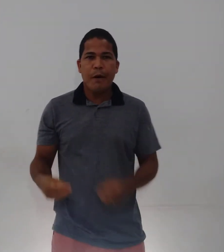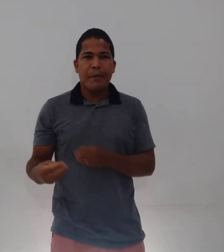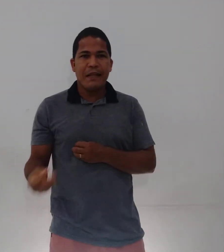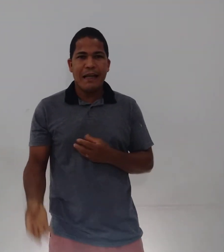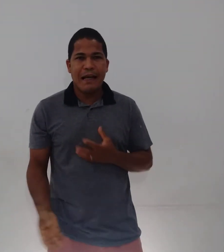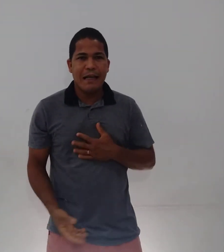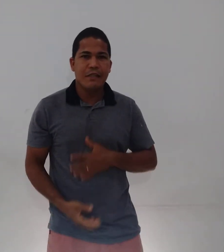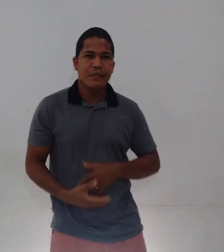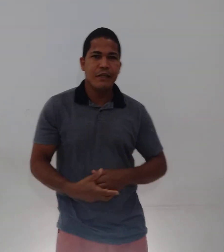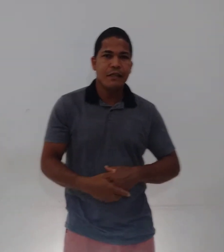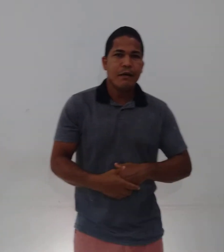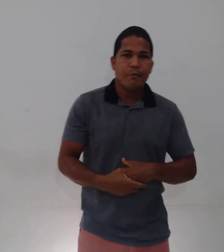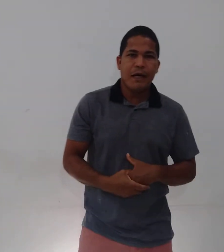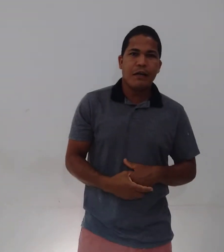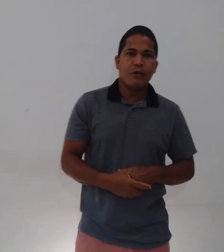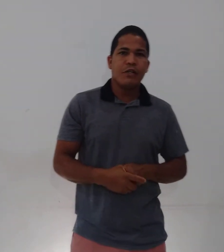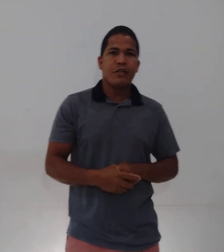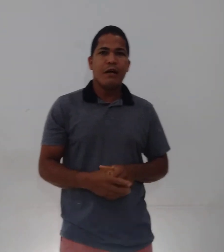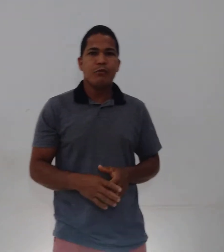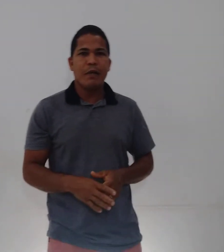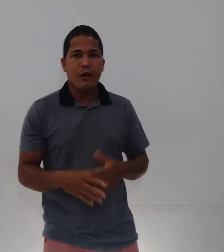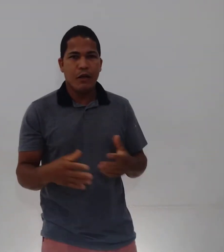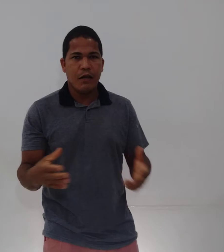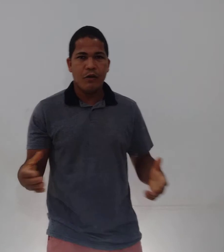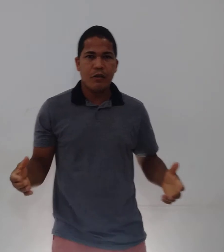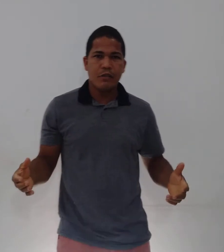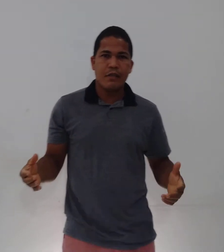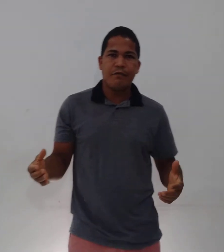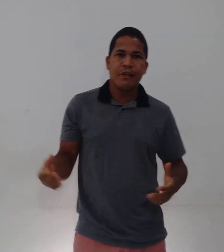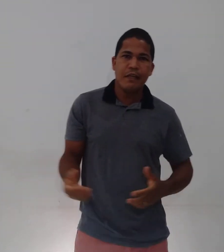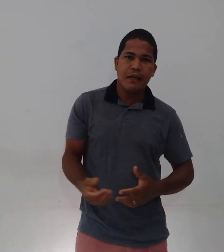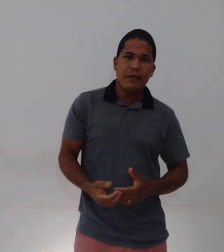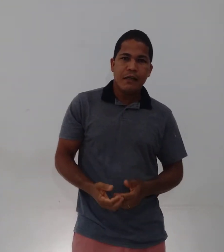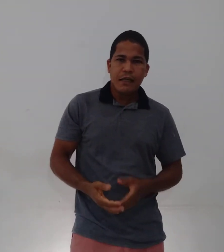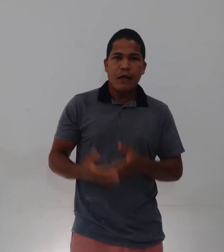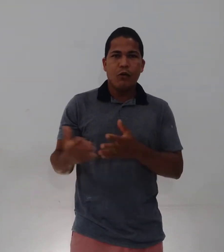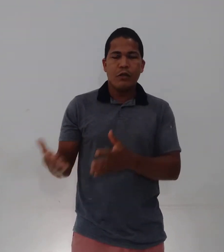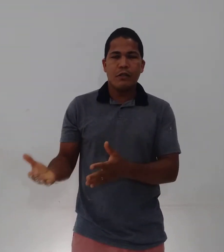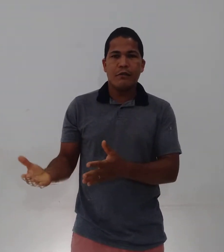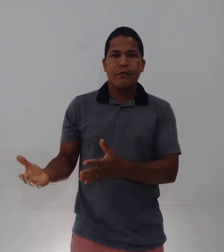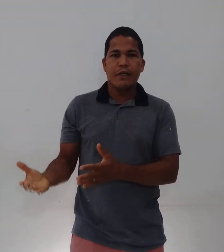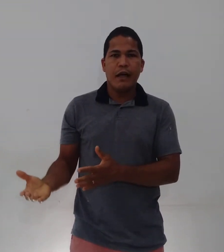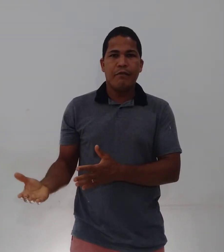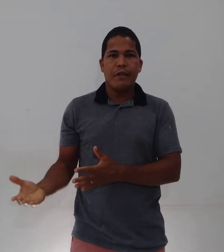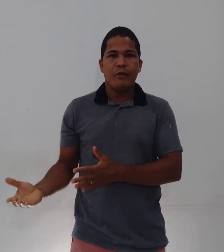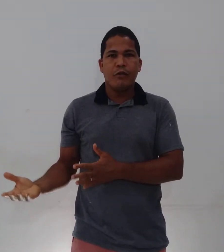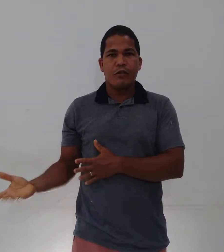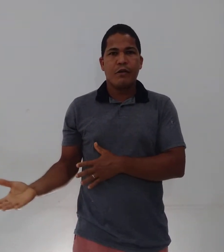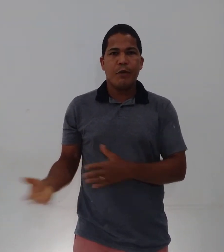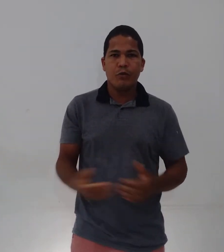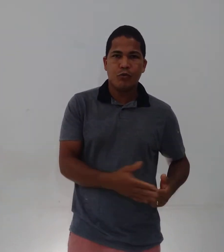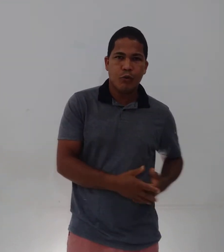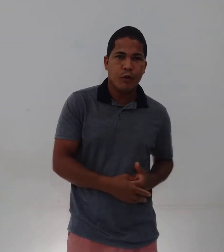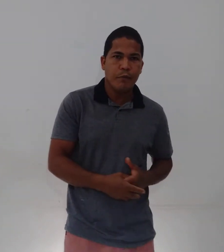aprender a cada dia para nós estarmos melhorando a nossa vida e a vida do nosso amigo surdo.